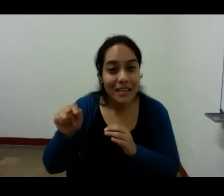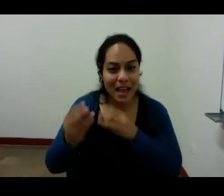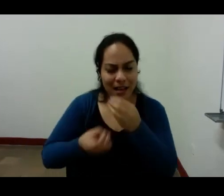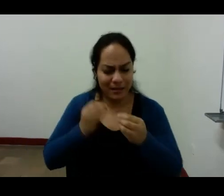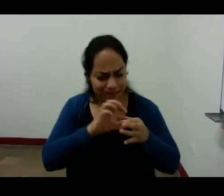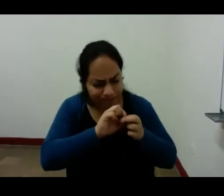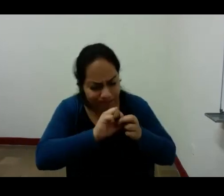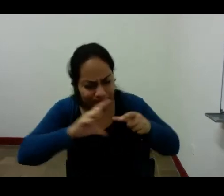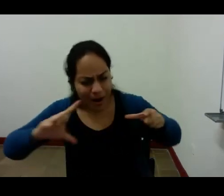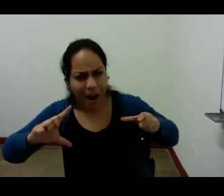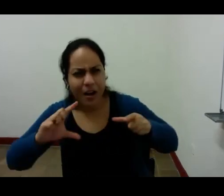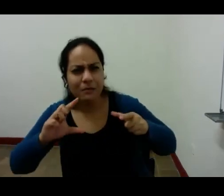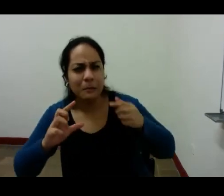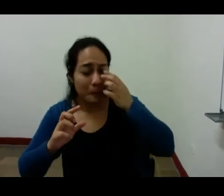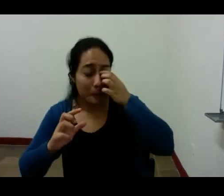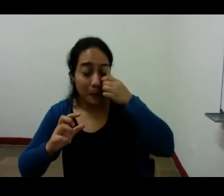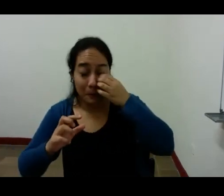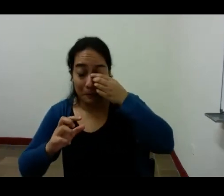esta terrible acción